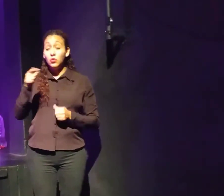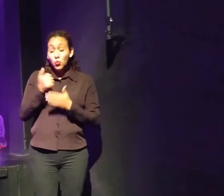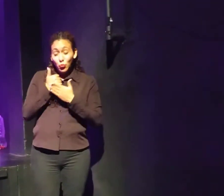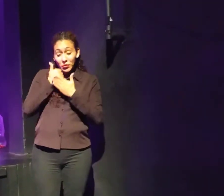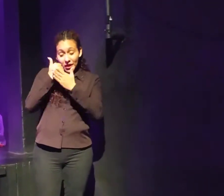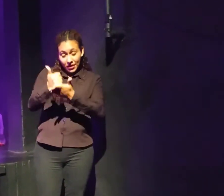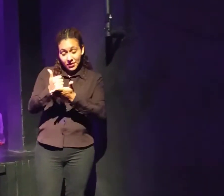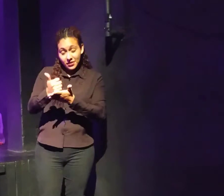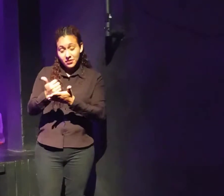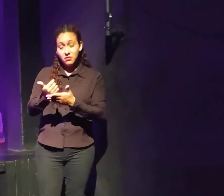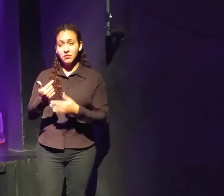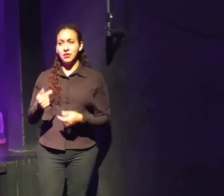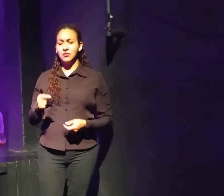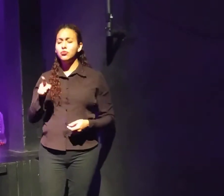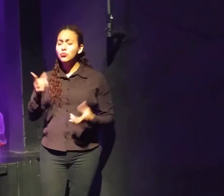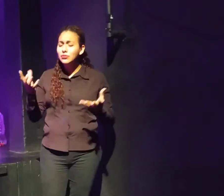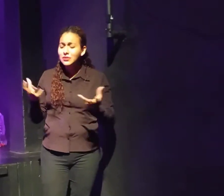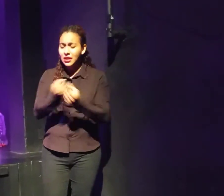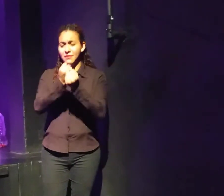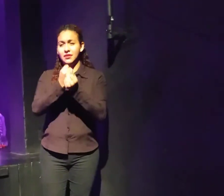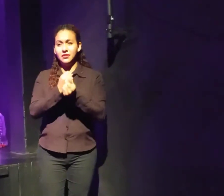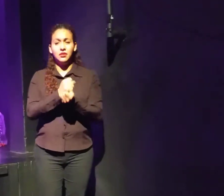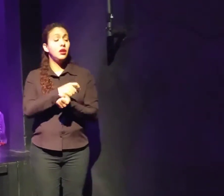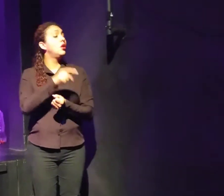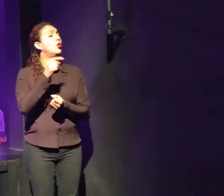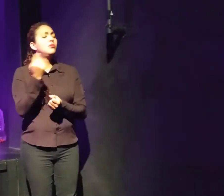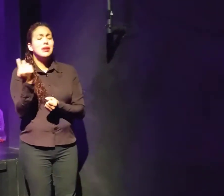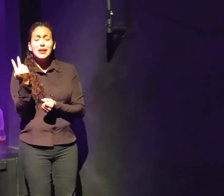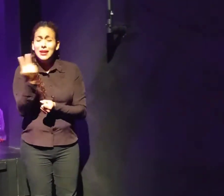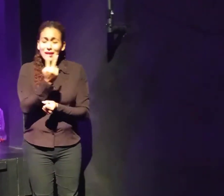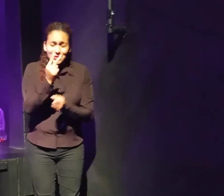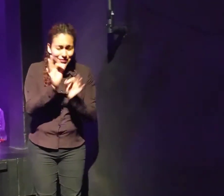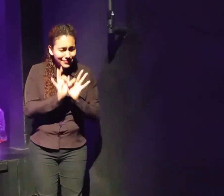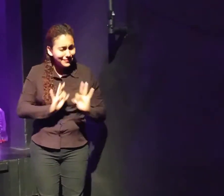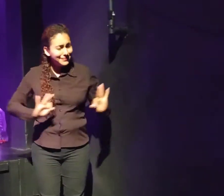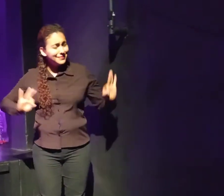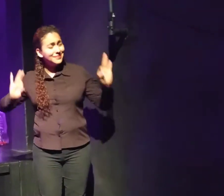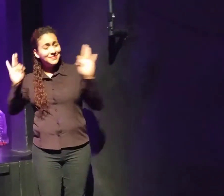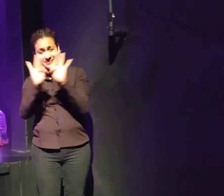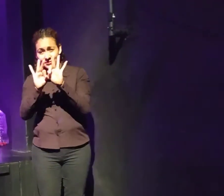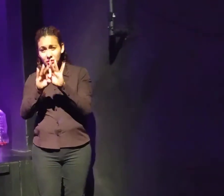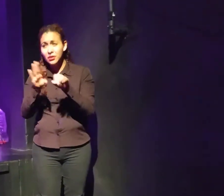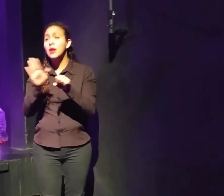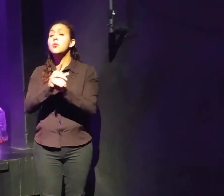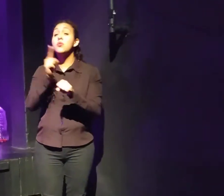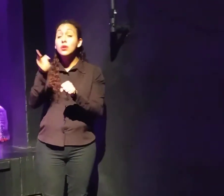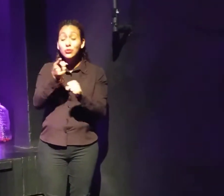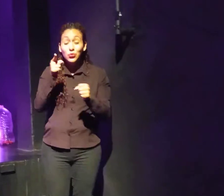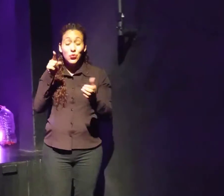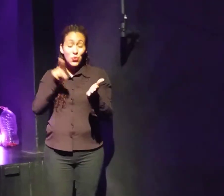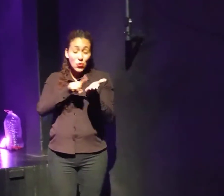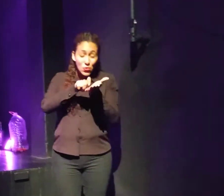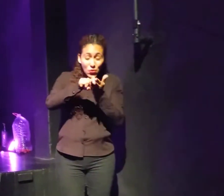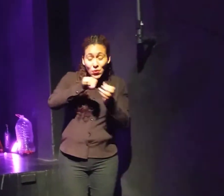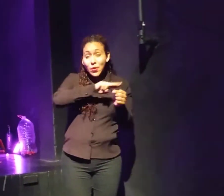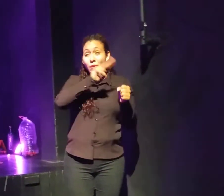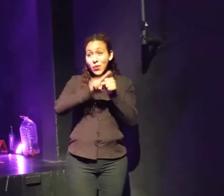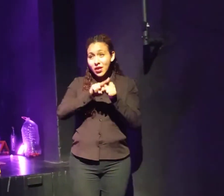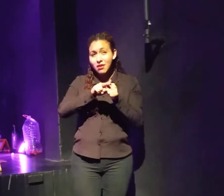tienes más vida. No, tú también eres importante. Porque también estás viva. Todos somos importantes. Ay, pero no es